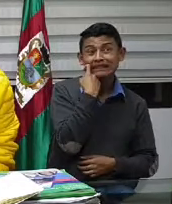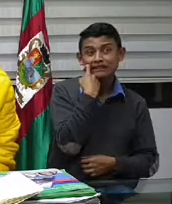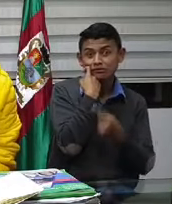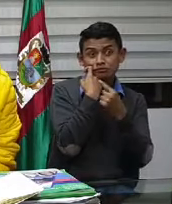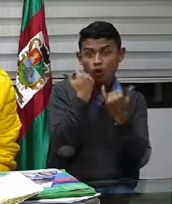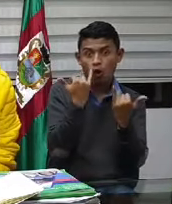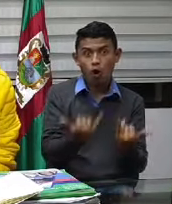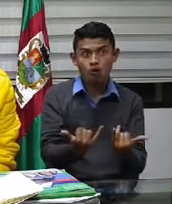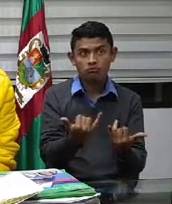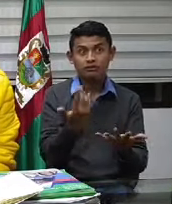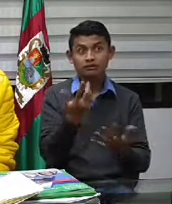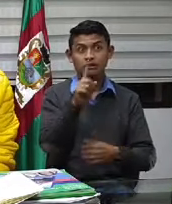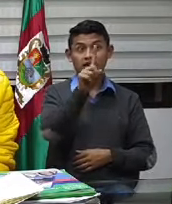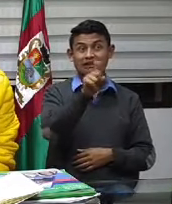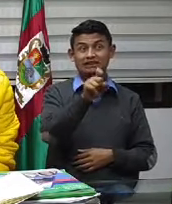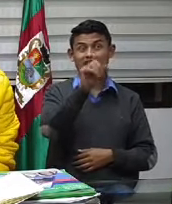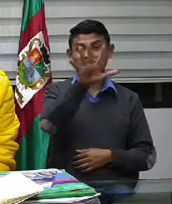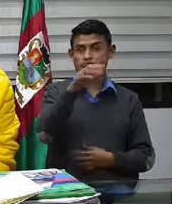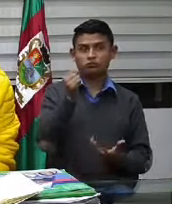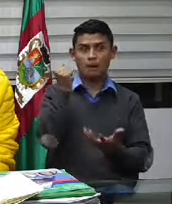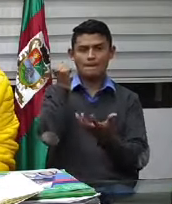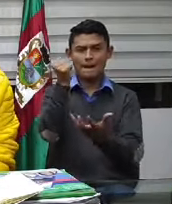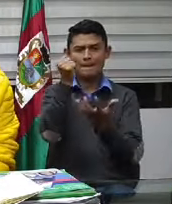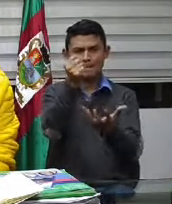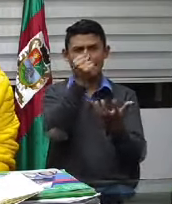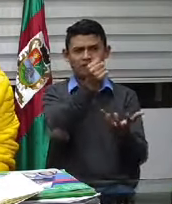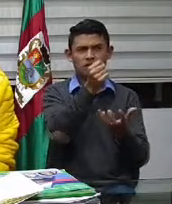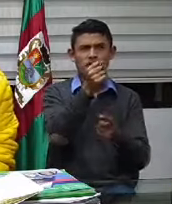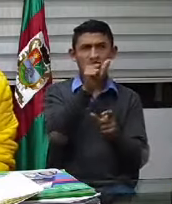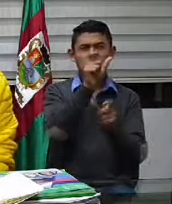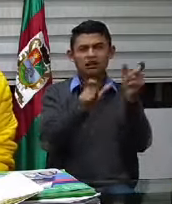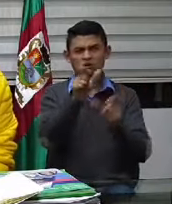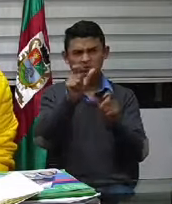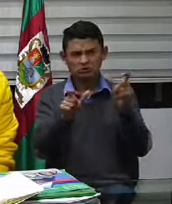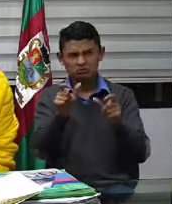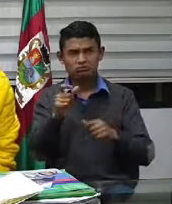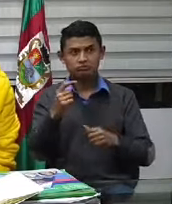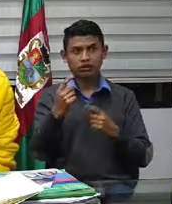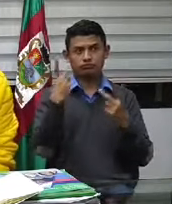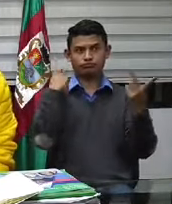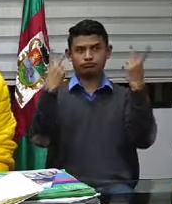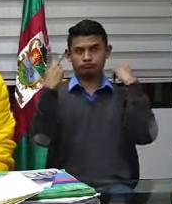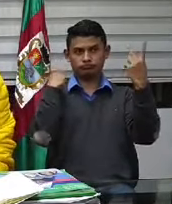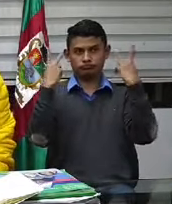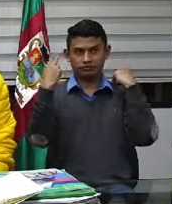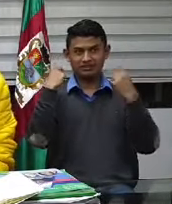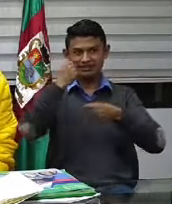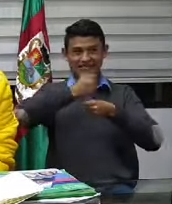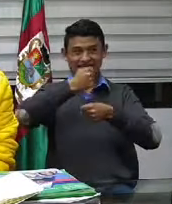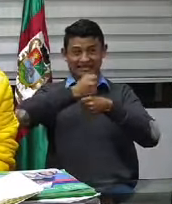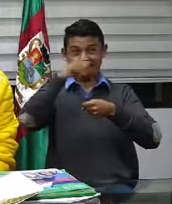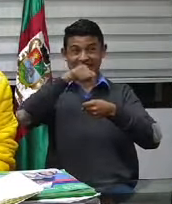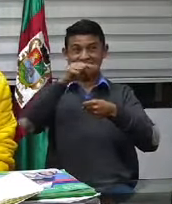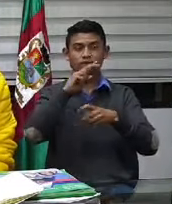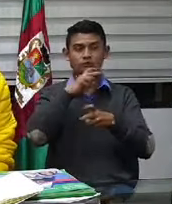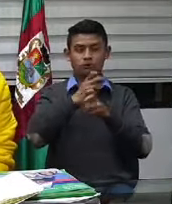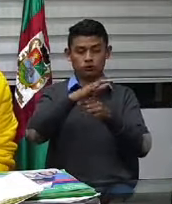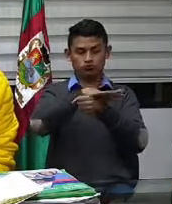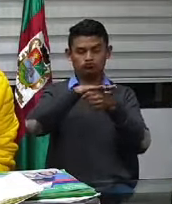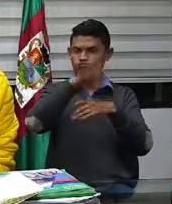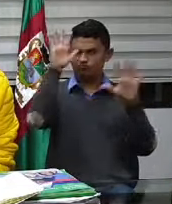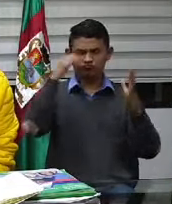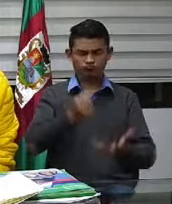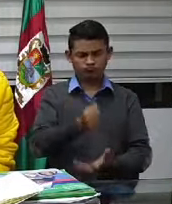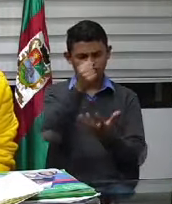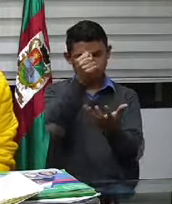65 apoyos a personas dedicadas a las actividades, pues, a los estilistas. 65. Ha habido por lo menos dos o tres